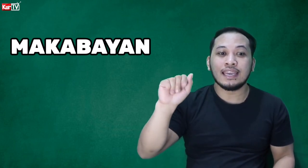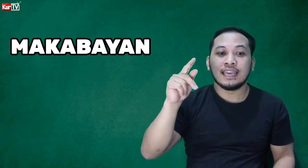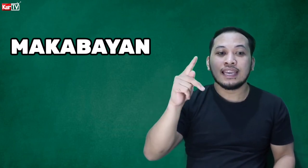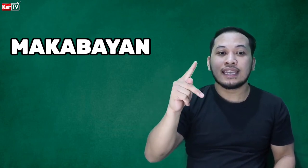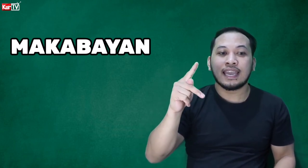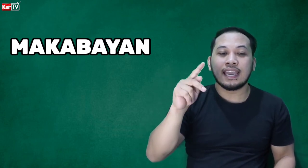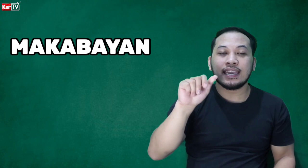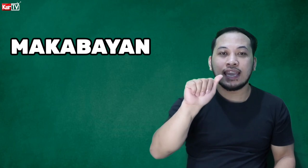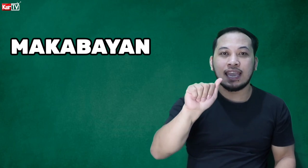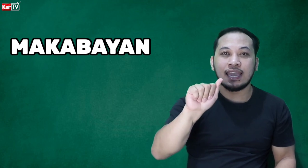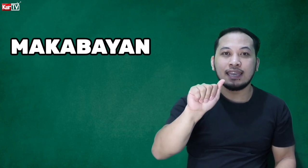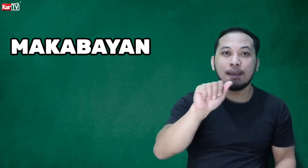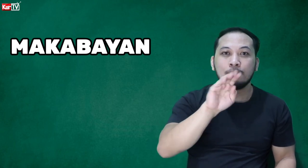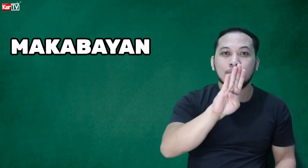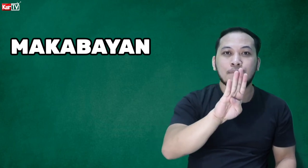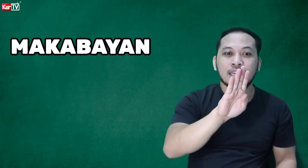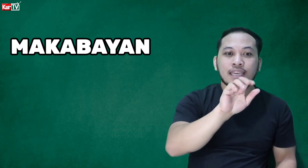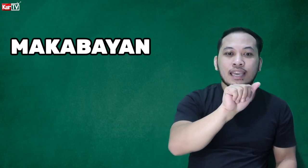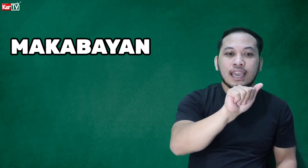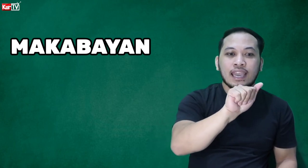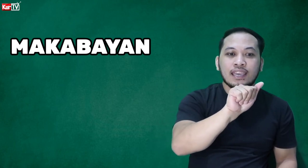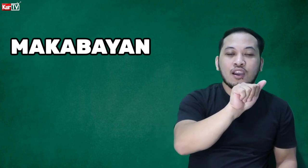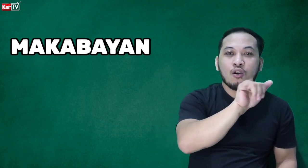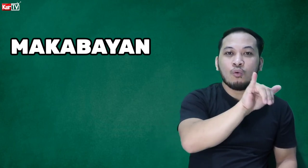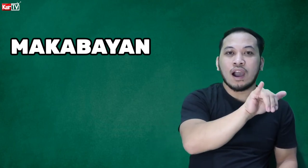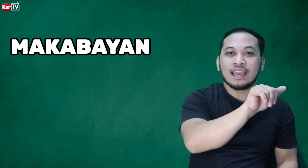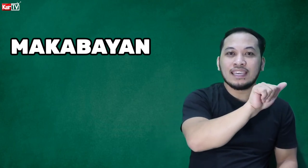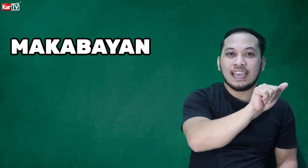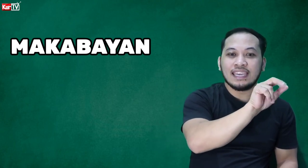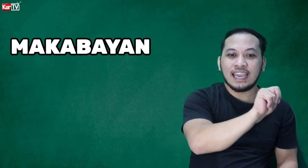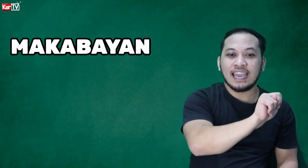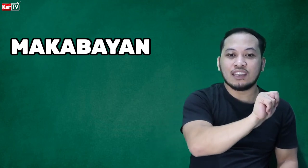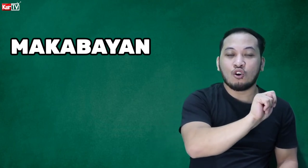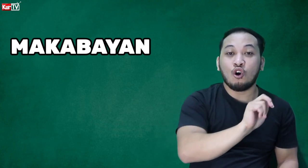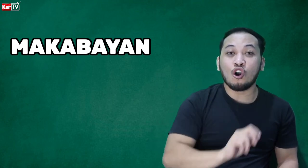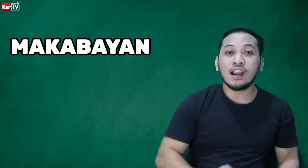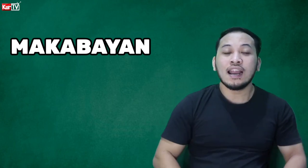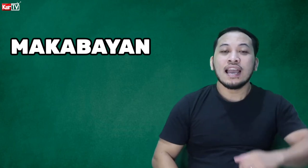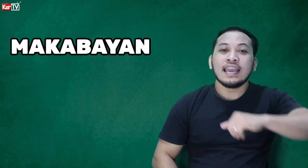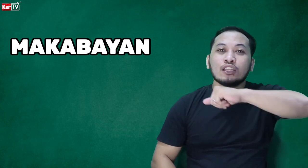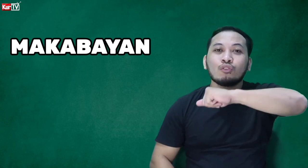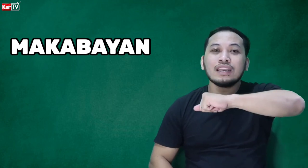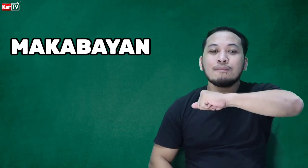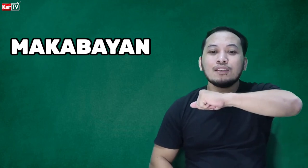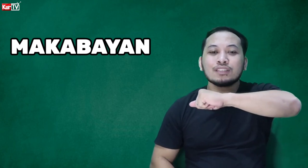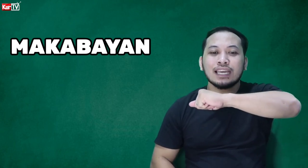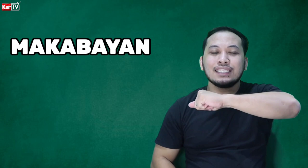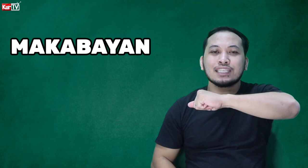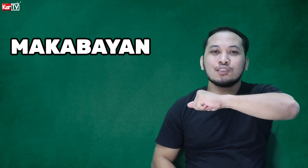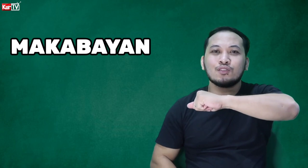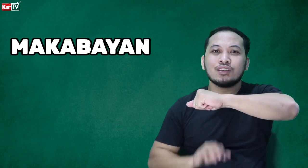-K-A-B-A-Y-A-N. Or, ito rin naman yung senyas nun.